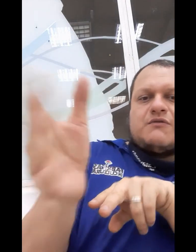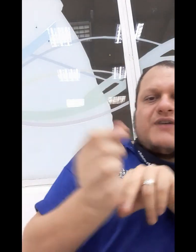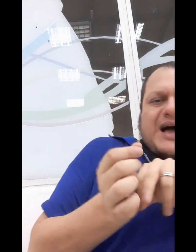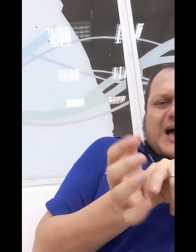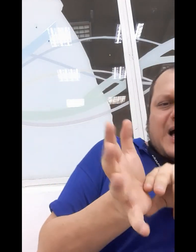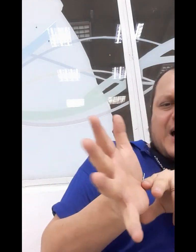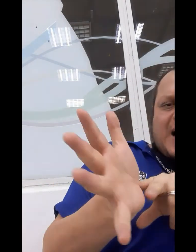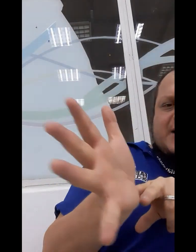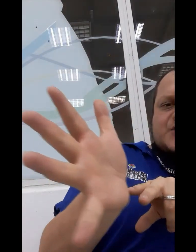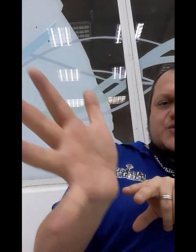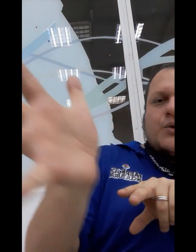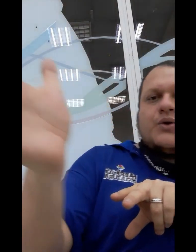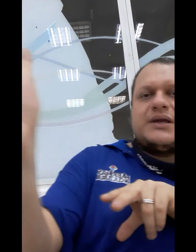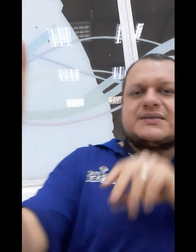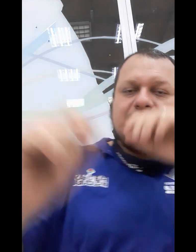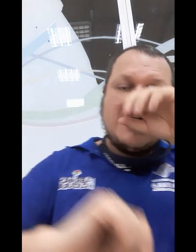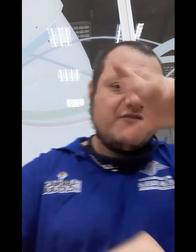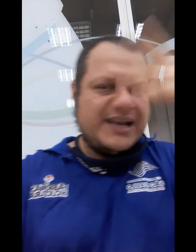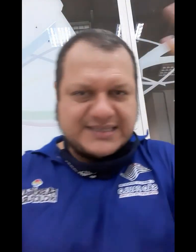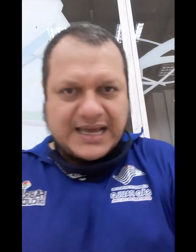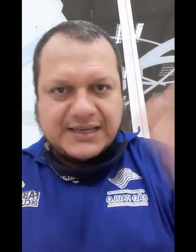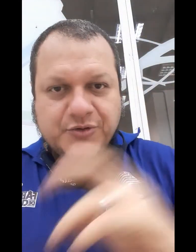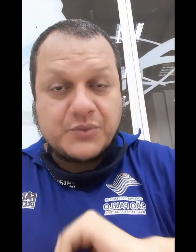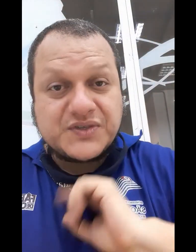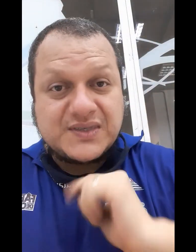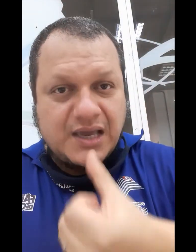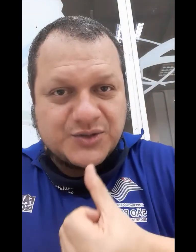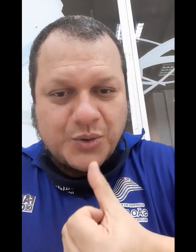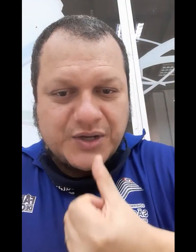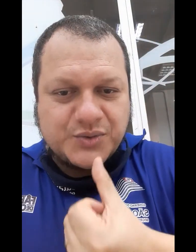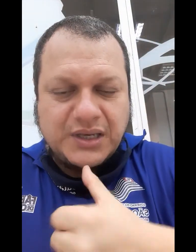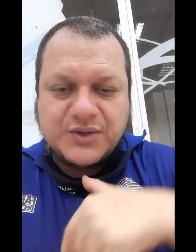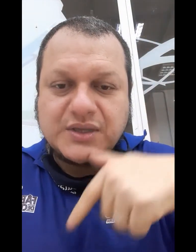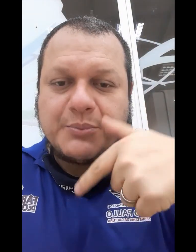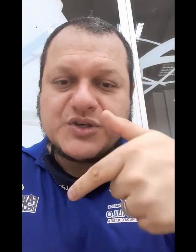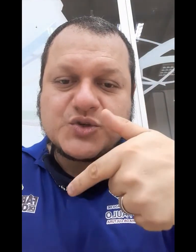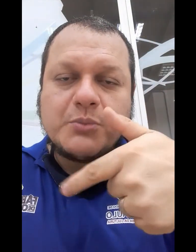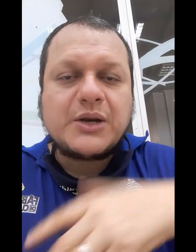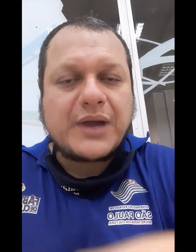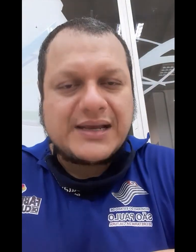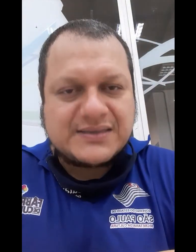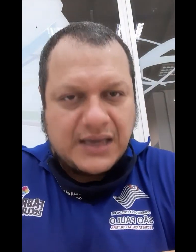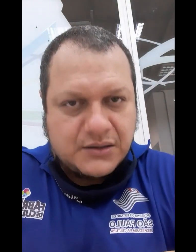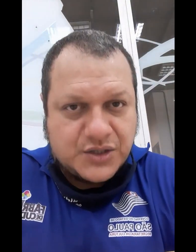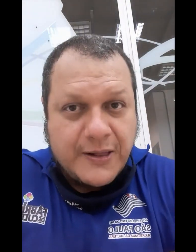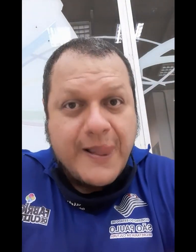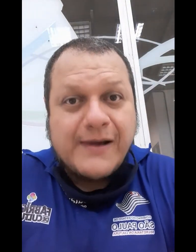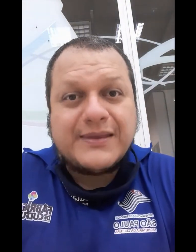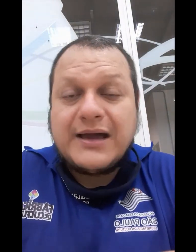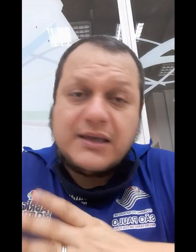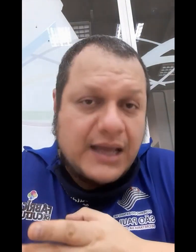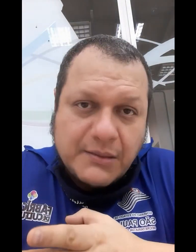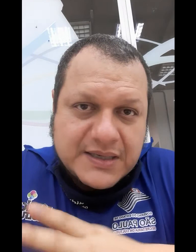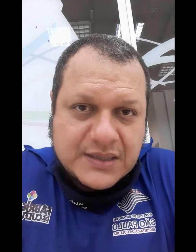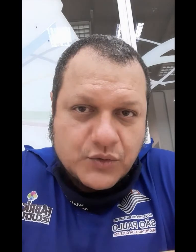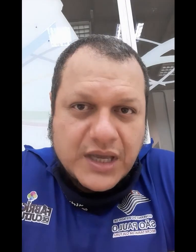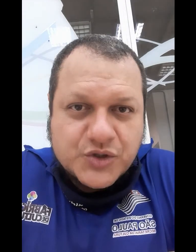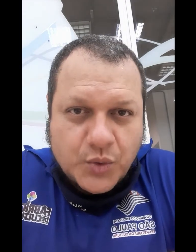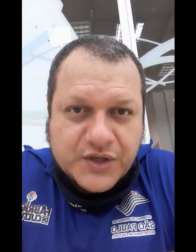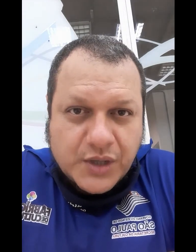várias cores, várias nada. Foram seis cores no início e depois descobriram que era sete, tá? Que nada mais são do que as cores do